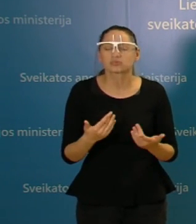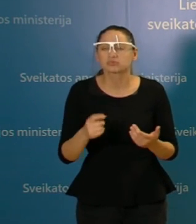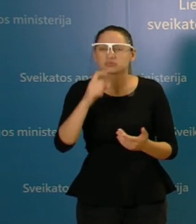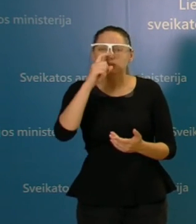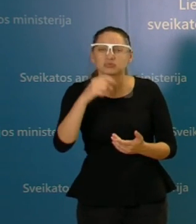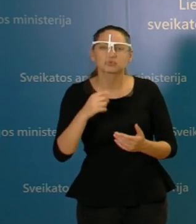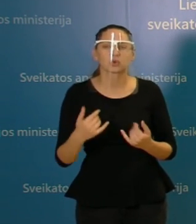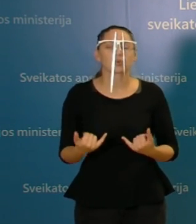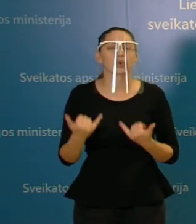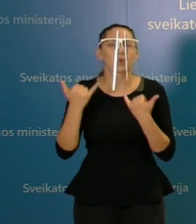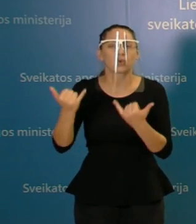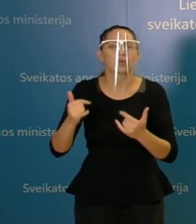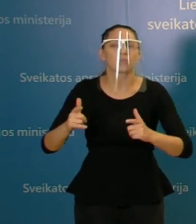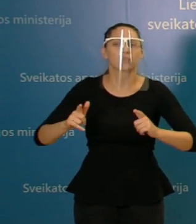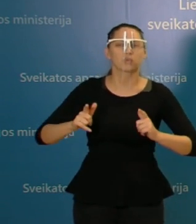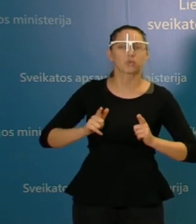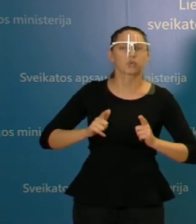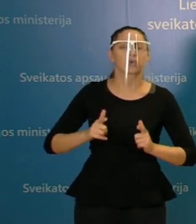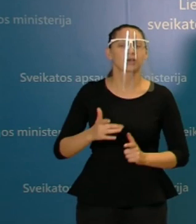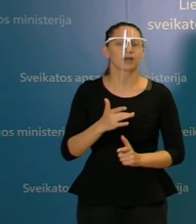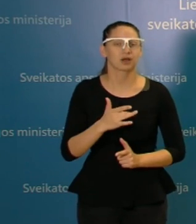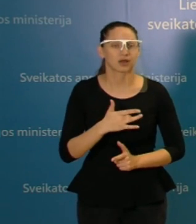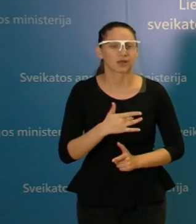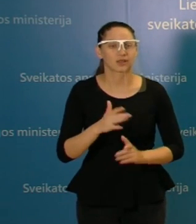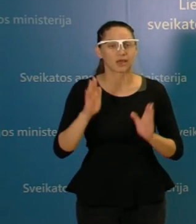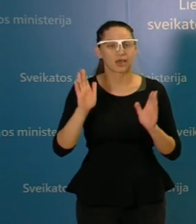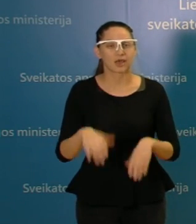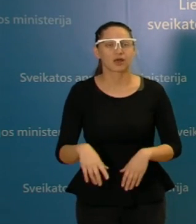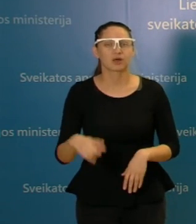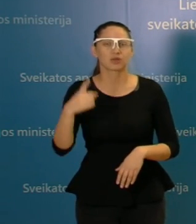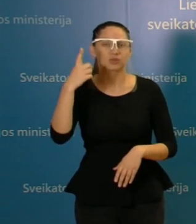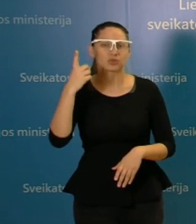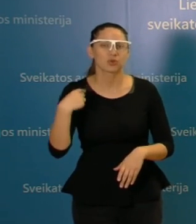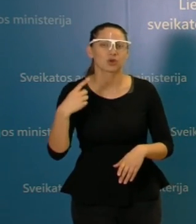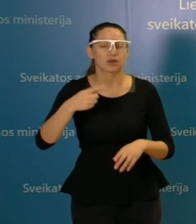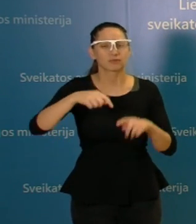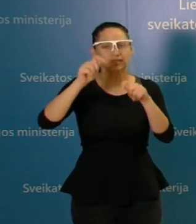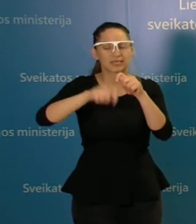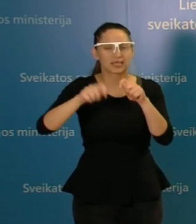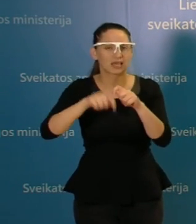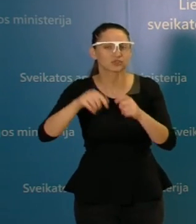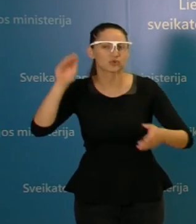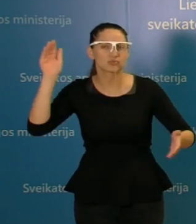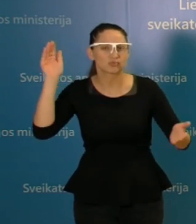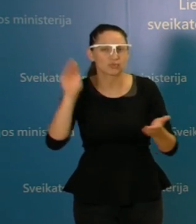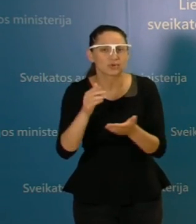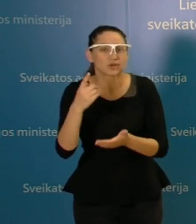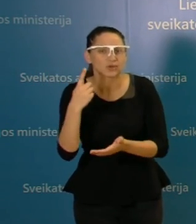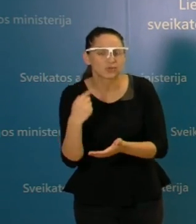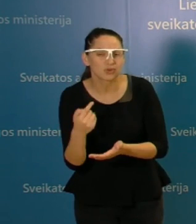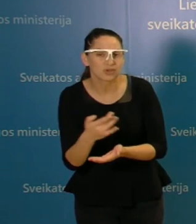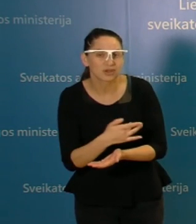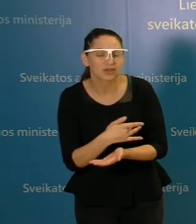pasilsėti? Na, čia kyla ir tokių teorijų, kad galbūt, na, taip siekiama šiek tiek sumažinti tuos iš tiesų grėsmingus naujų susirginų